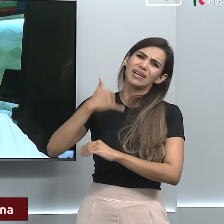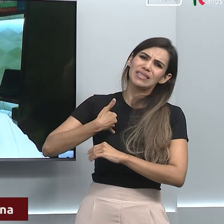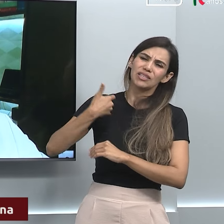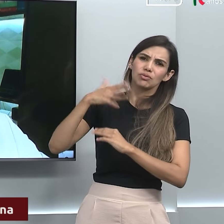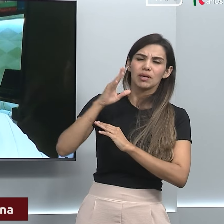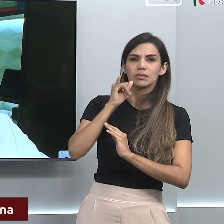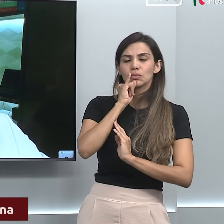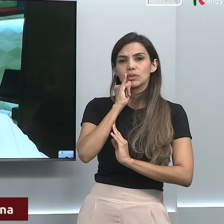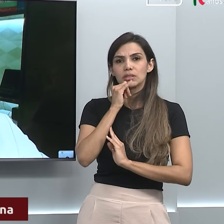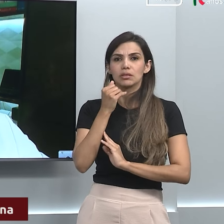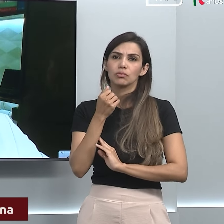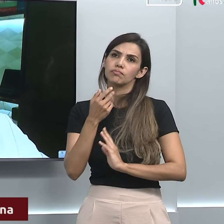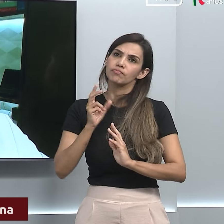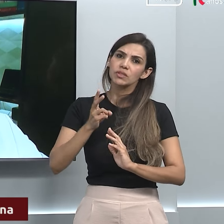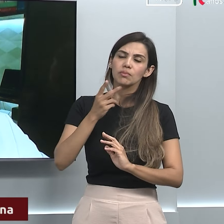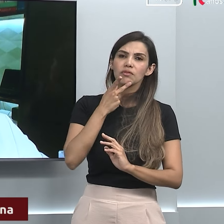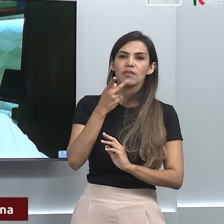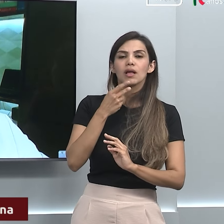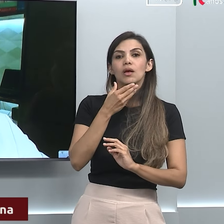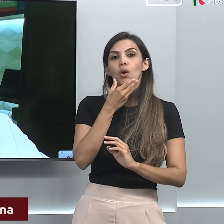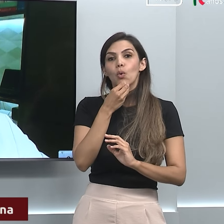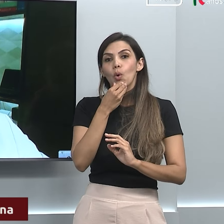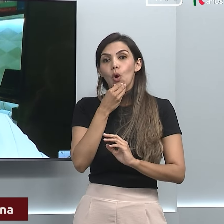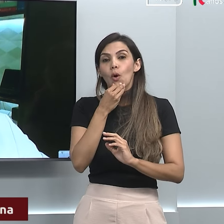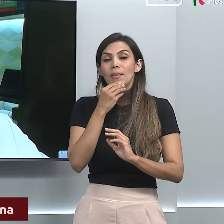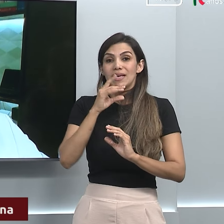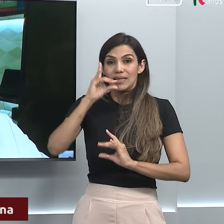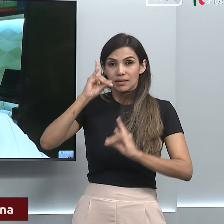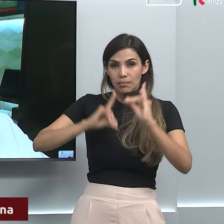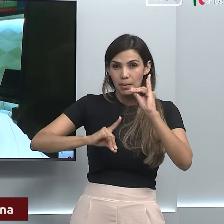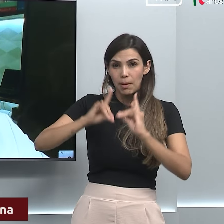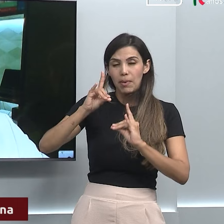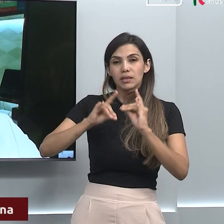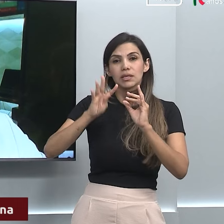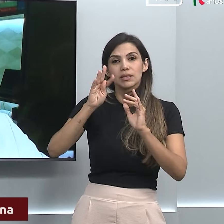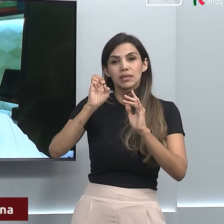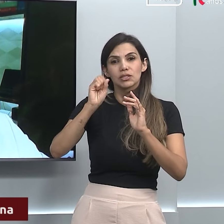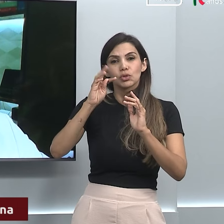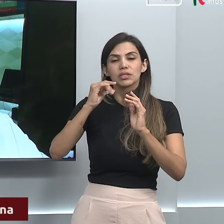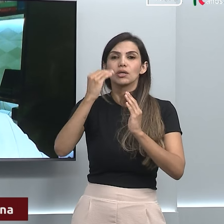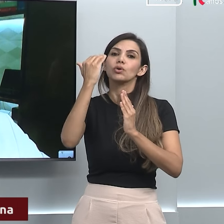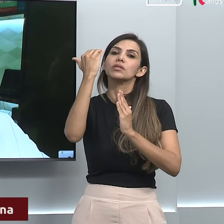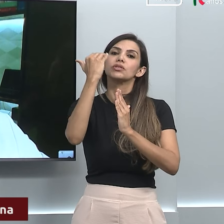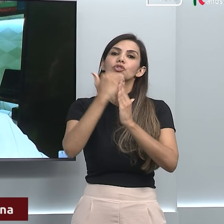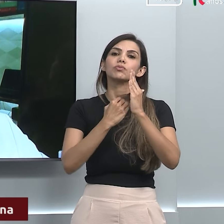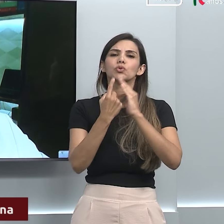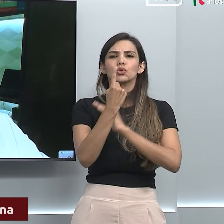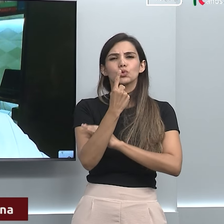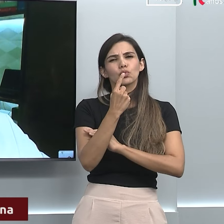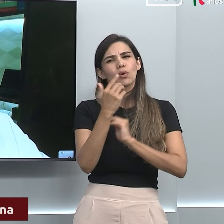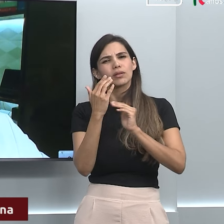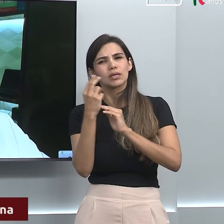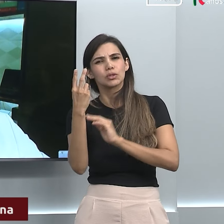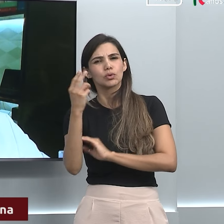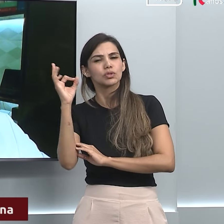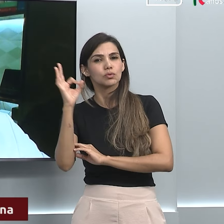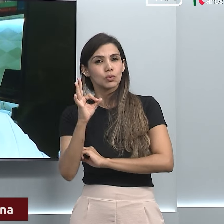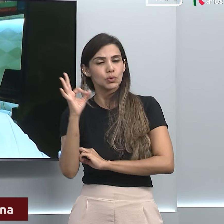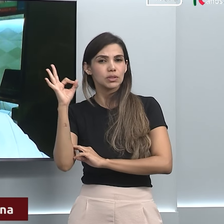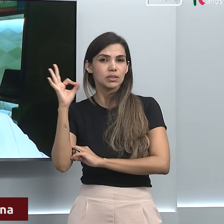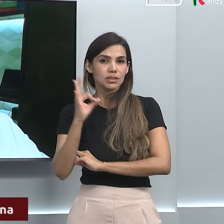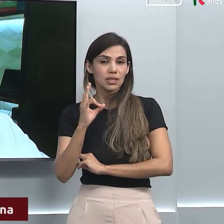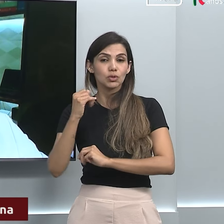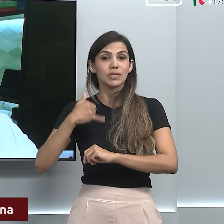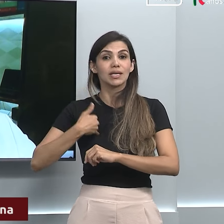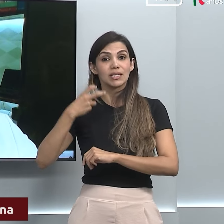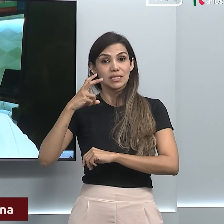que o homem tem uma queda de nível de testosterona de 1 a 2% ao ano, a partir